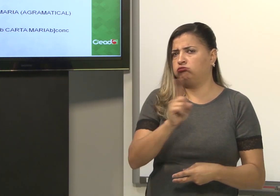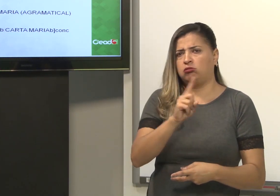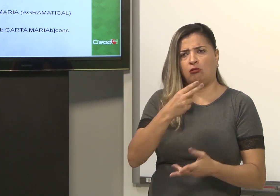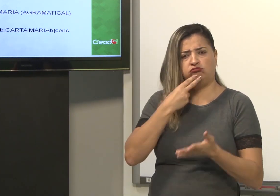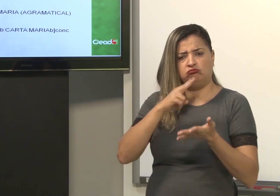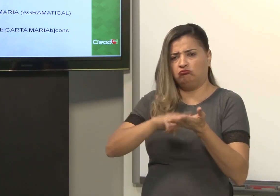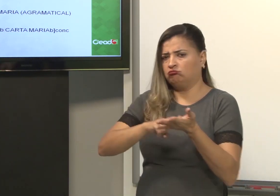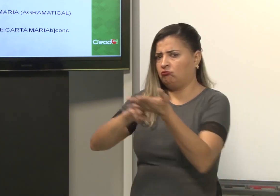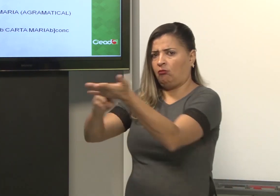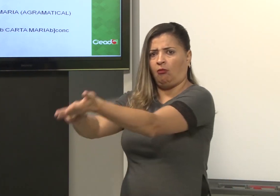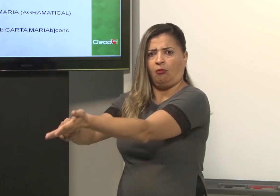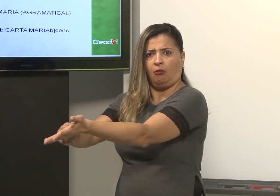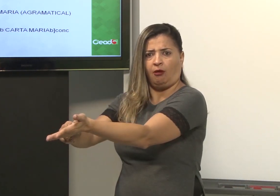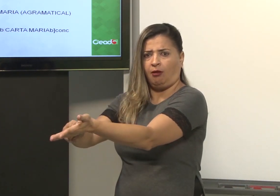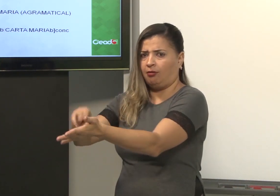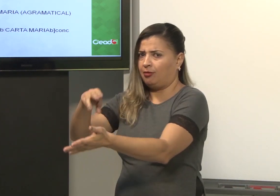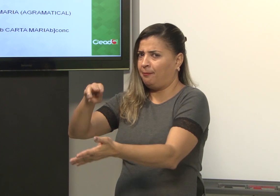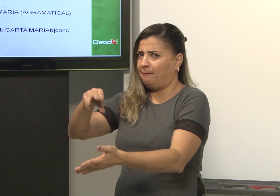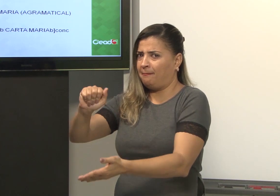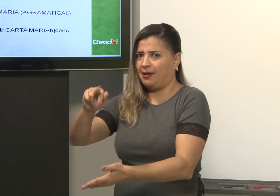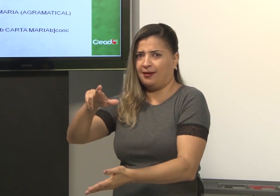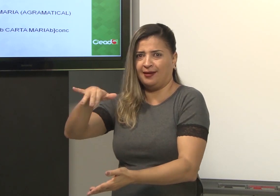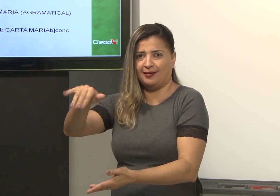João não enviou a carta para Maria.